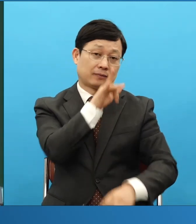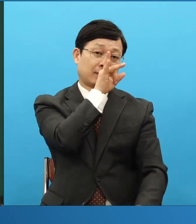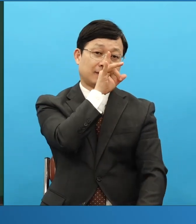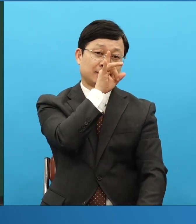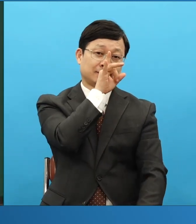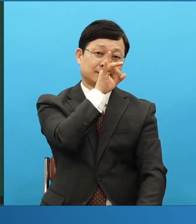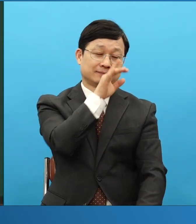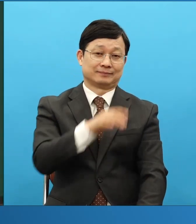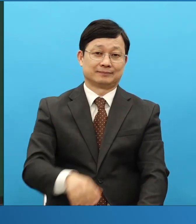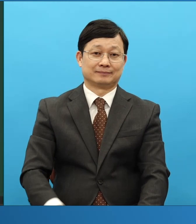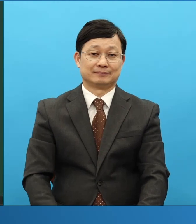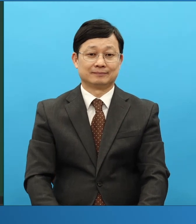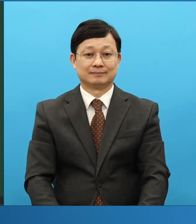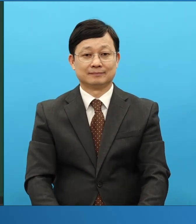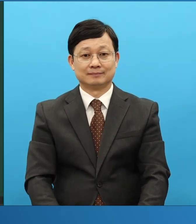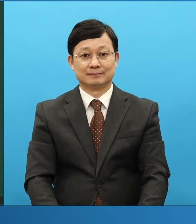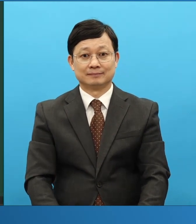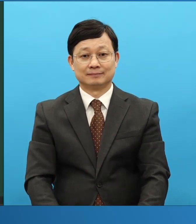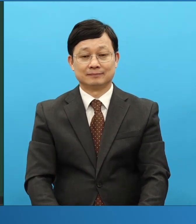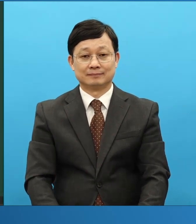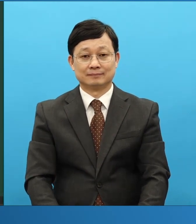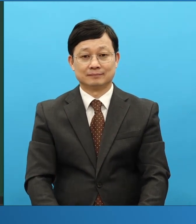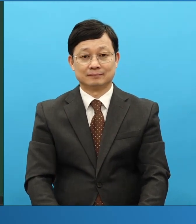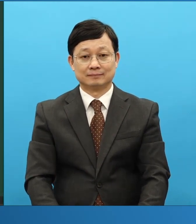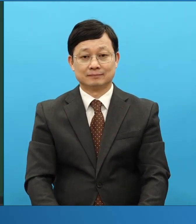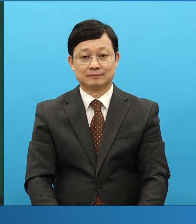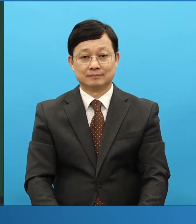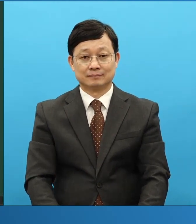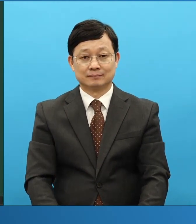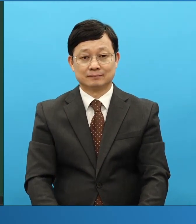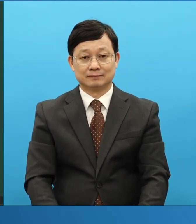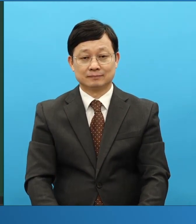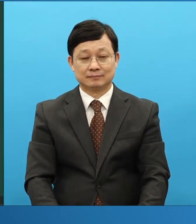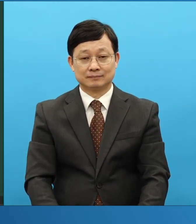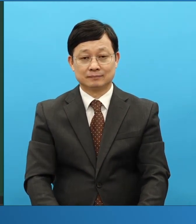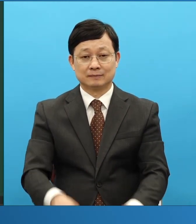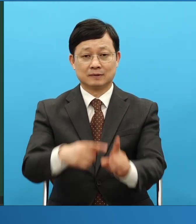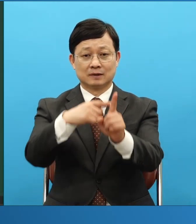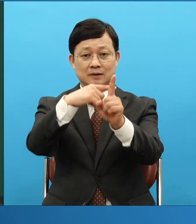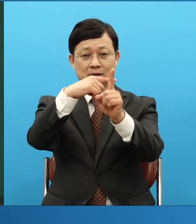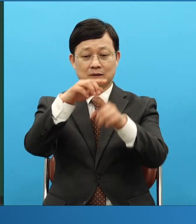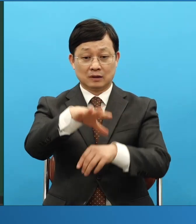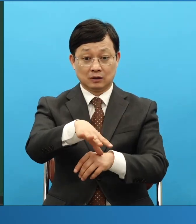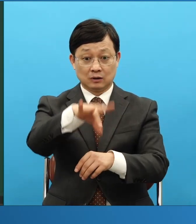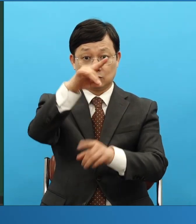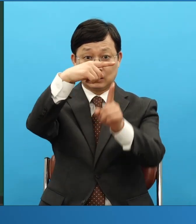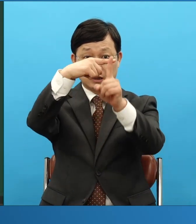초대교회를 2단 운명 세우면 될 줄 알았는데 시작이요